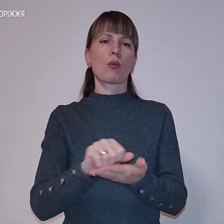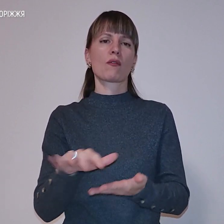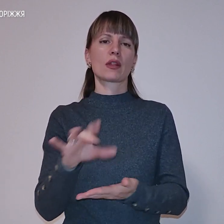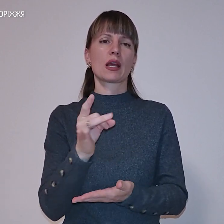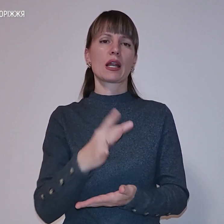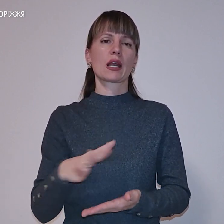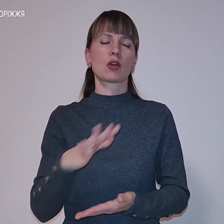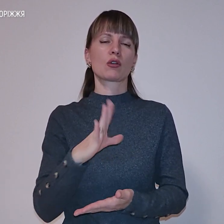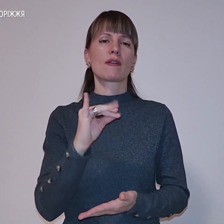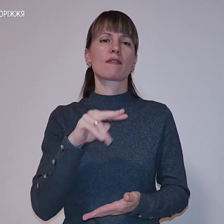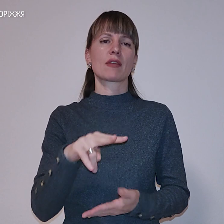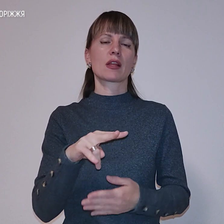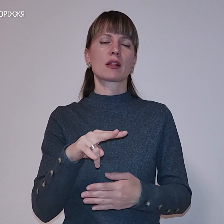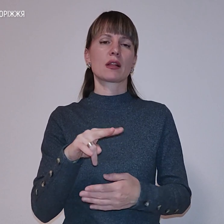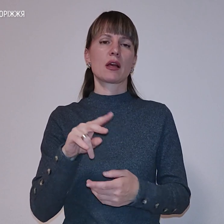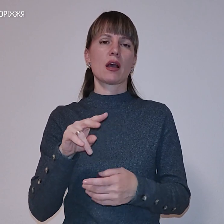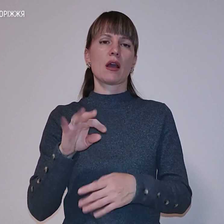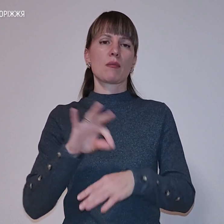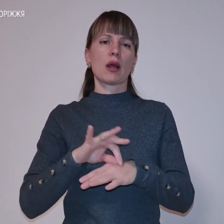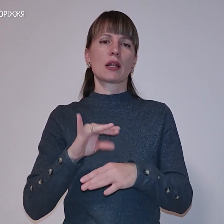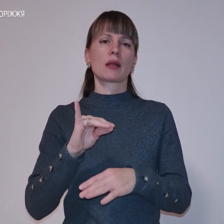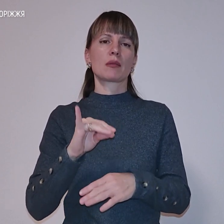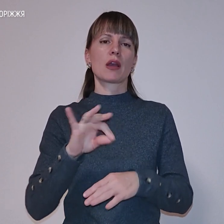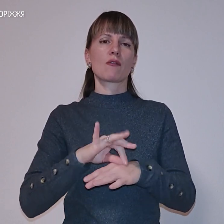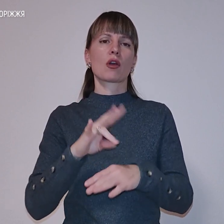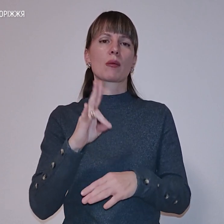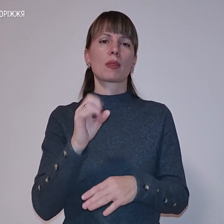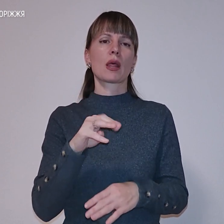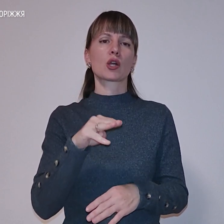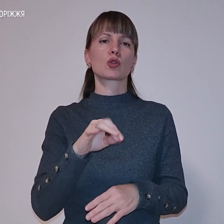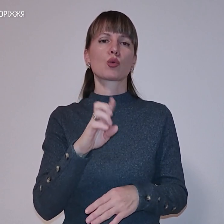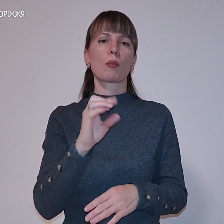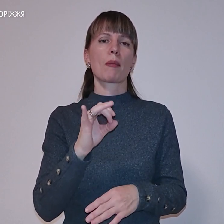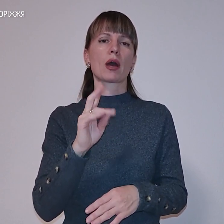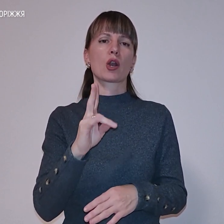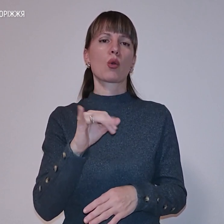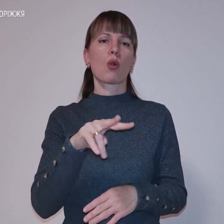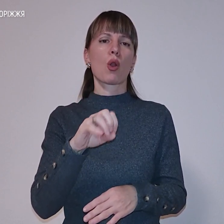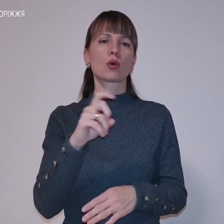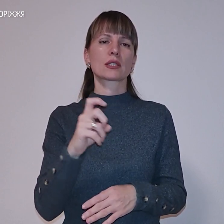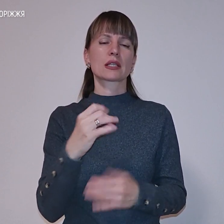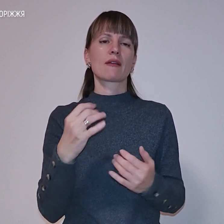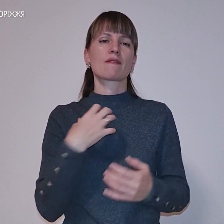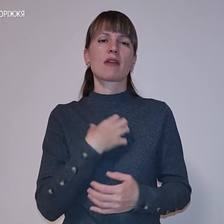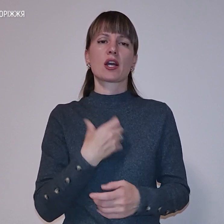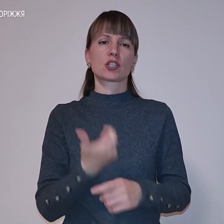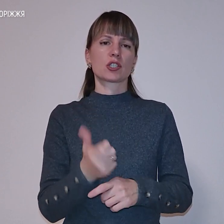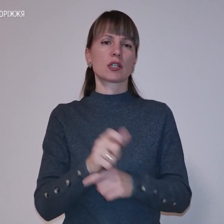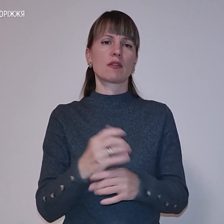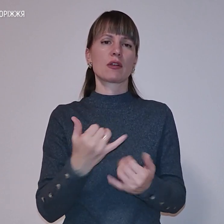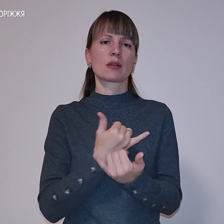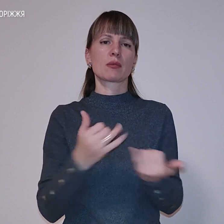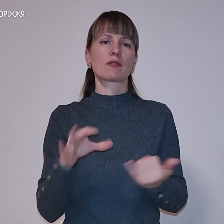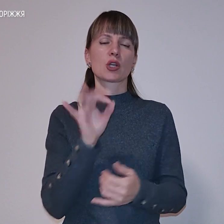позитивним та хворим на туберкульоз. Надважливим є на сьогоднішній день забезпечити всіх людей необхідною